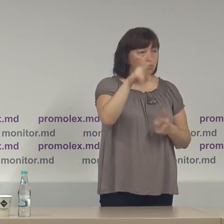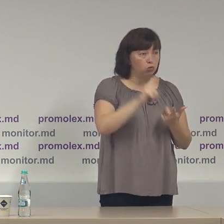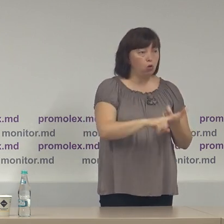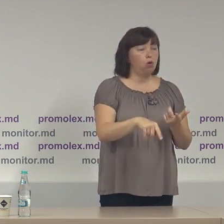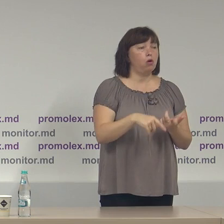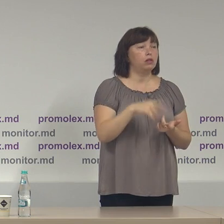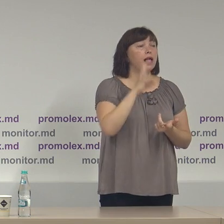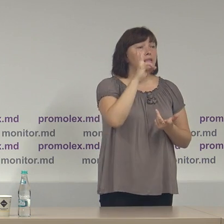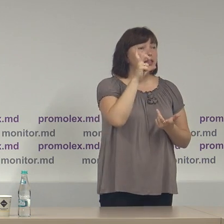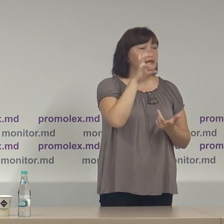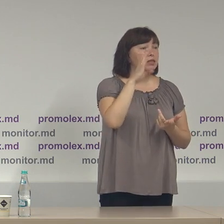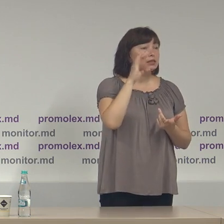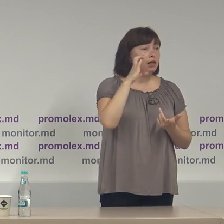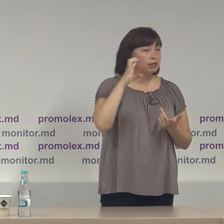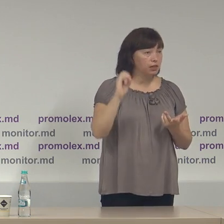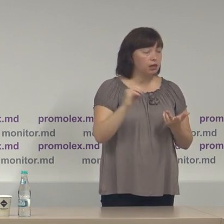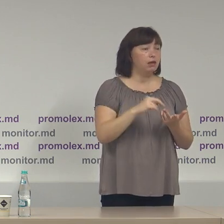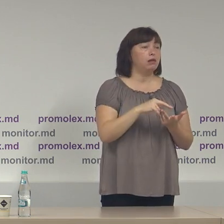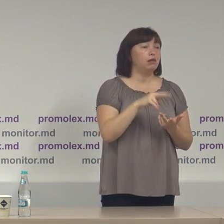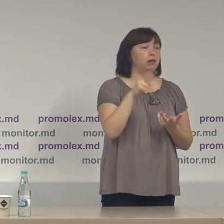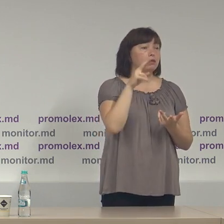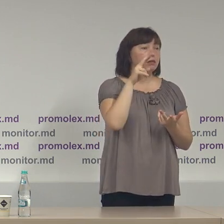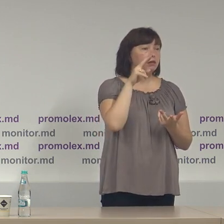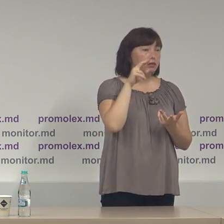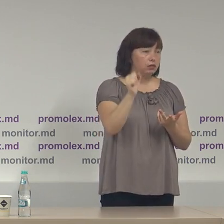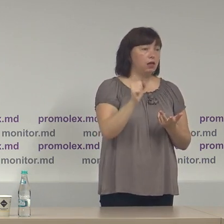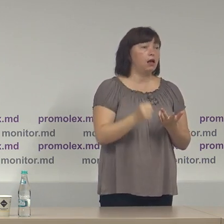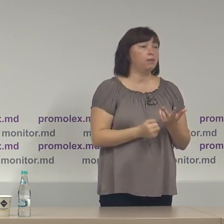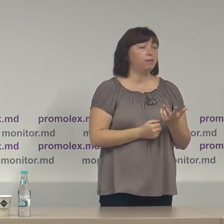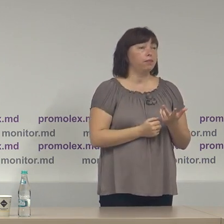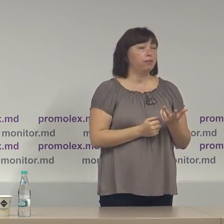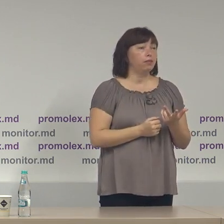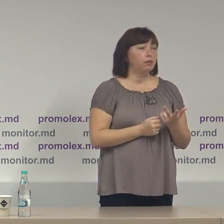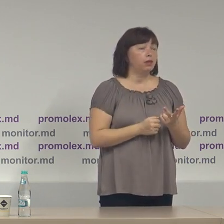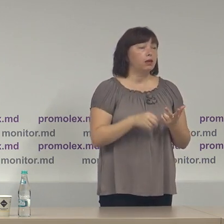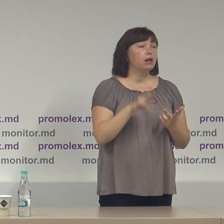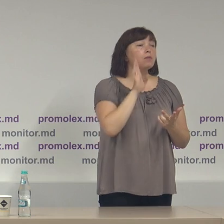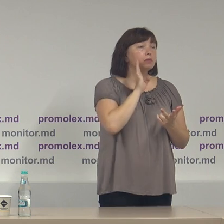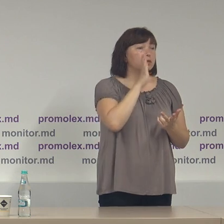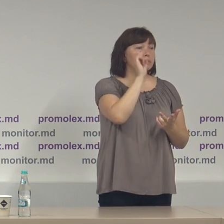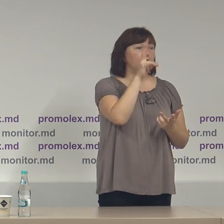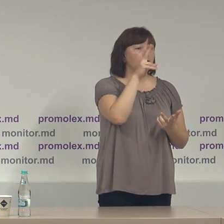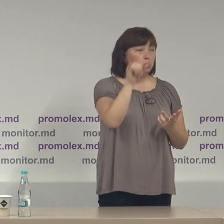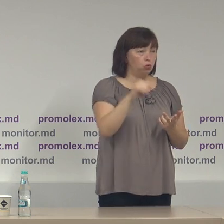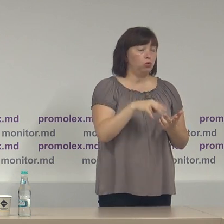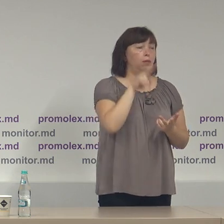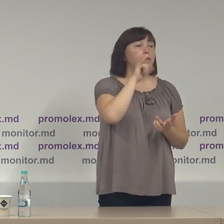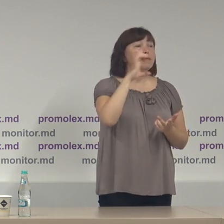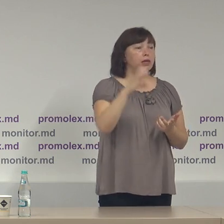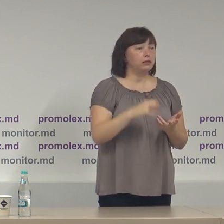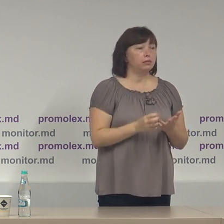Andrei Andrei Năstasie desemnat de partidul platformă demnitate și adevăr și doamna Maia Sandu desemnată de